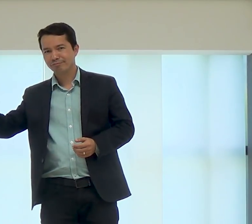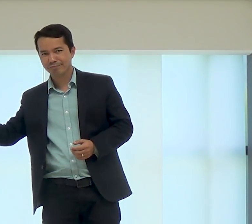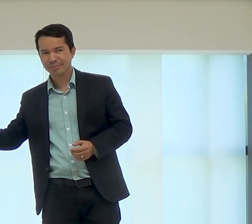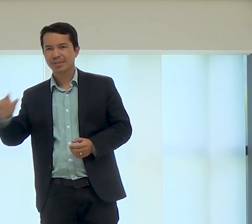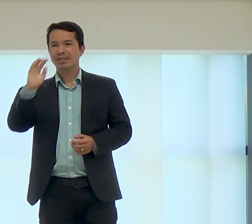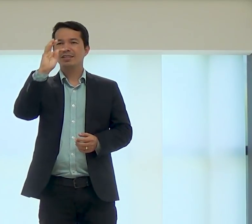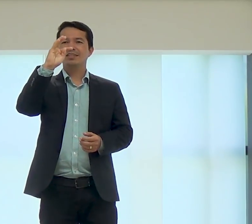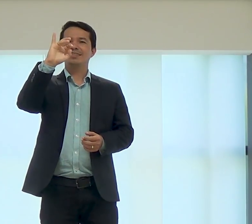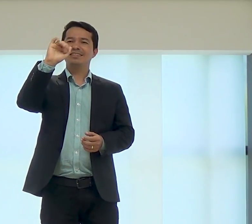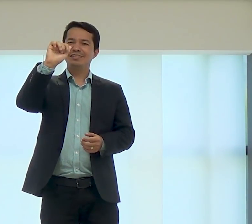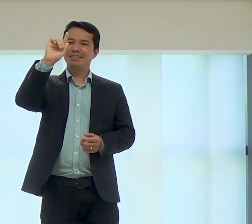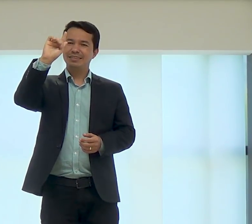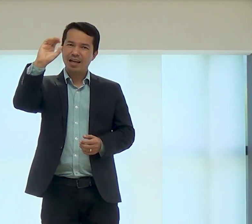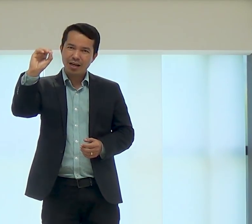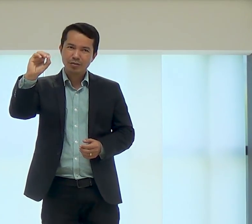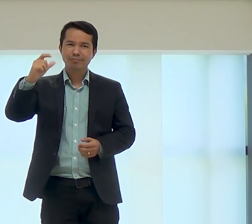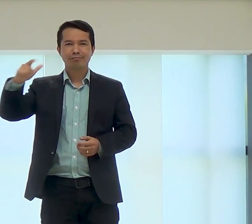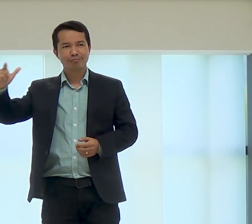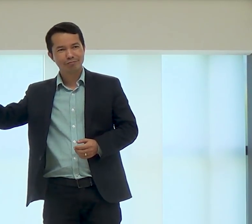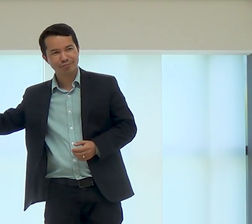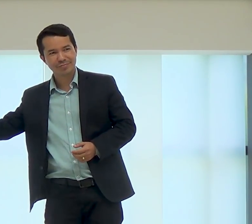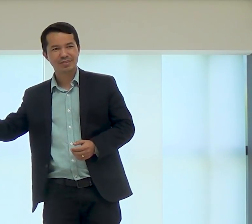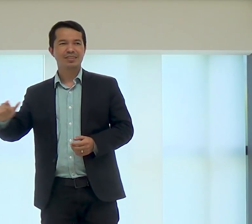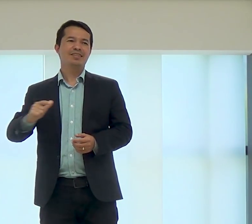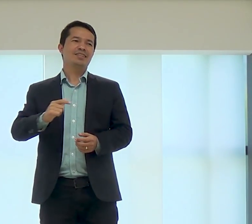José Simão, José Tiago.